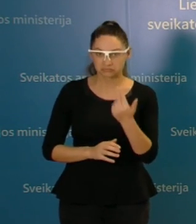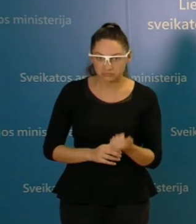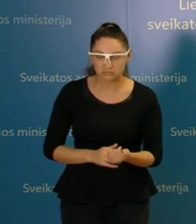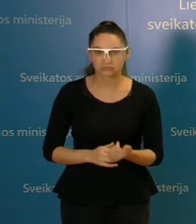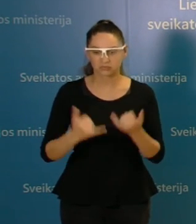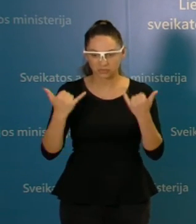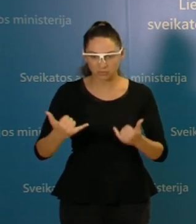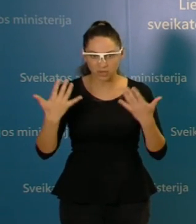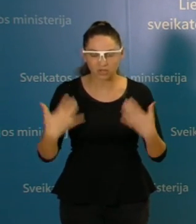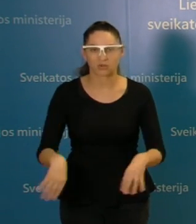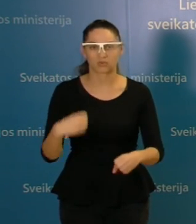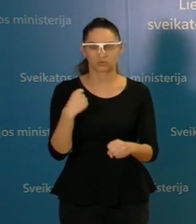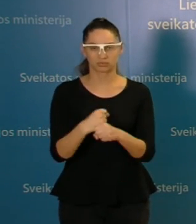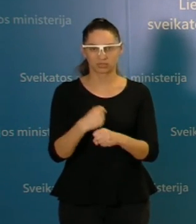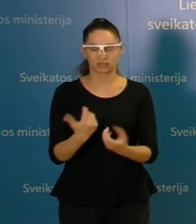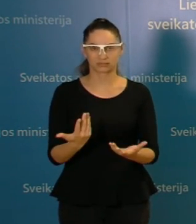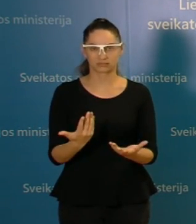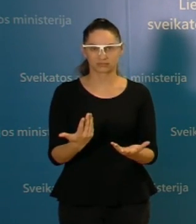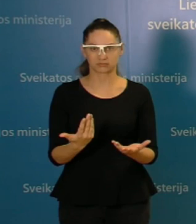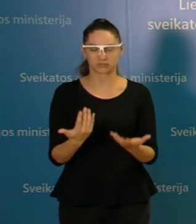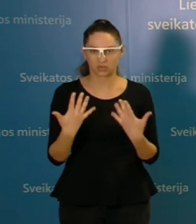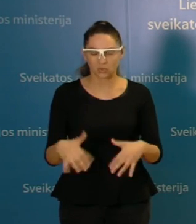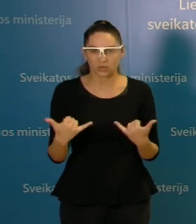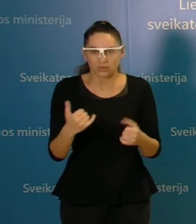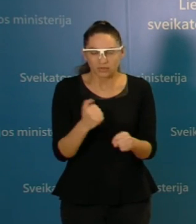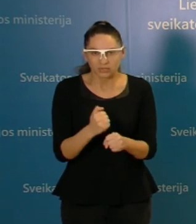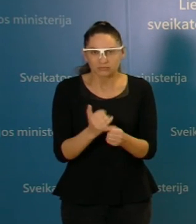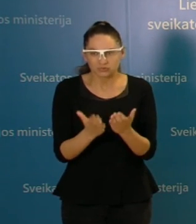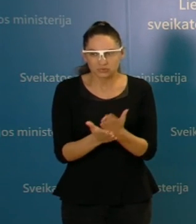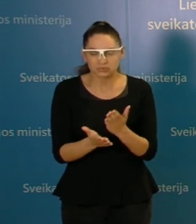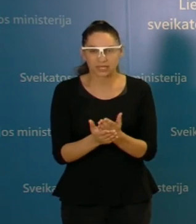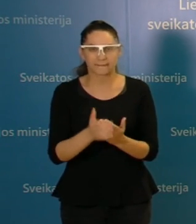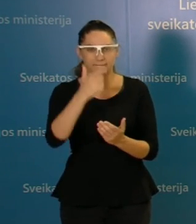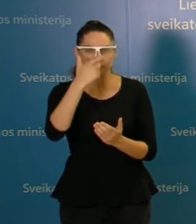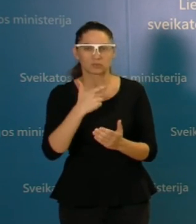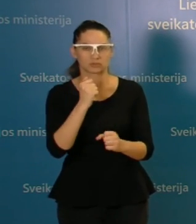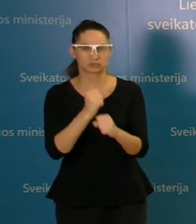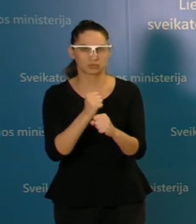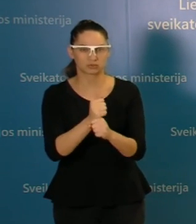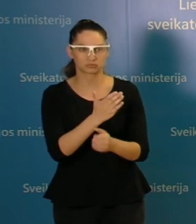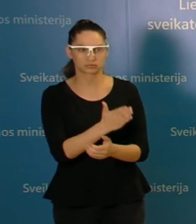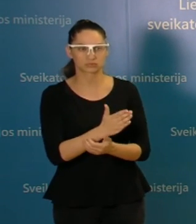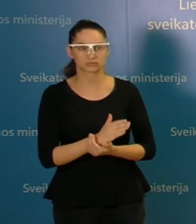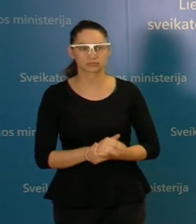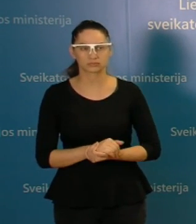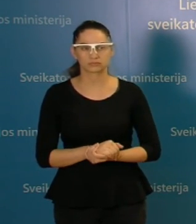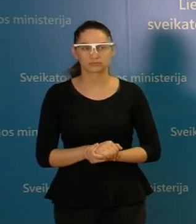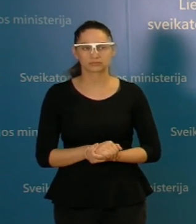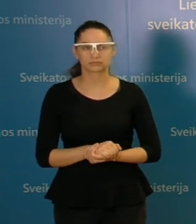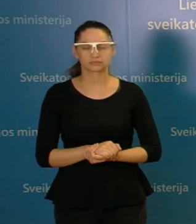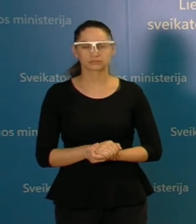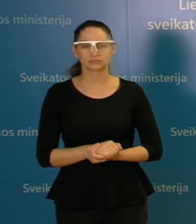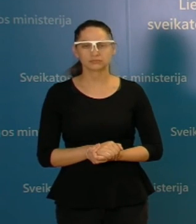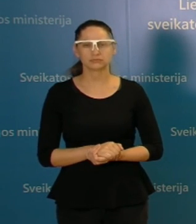dabar dirba su pacientais. Ir tikrai labai didelį ir labai svarbų darbą atlieka. Ir nereikėtų čia